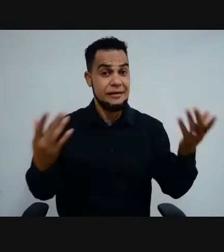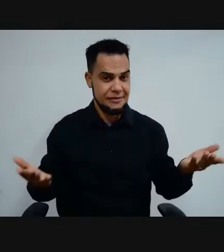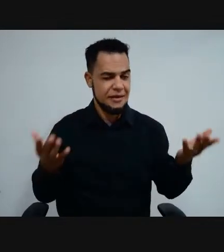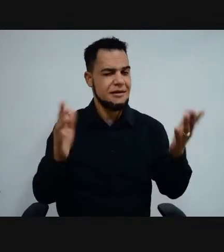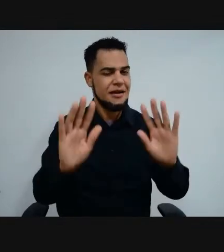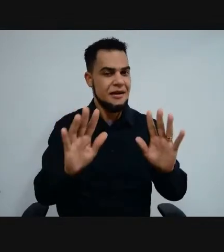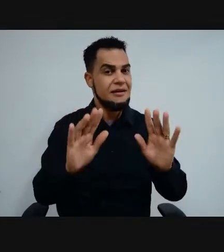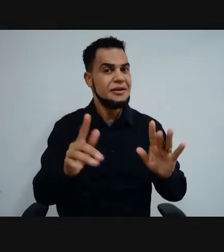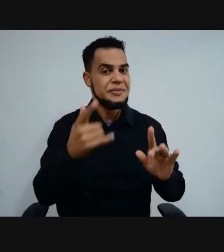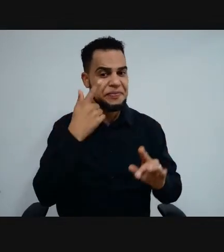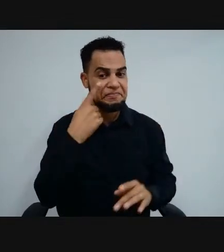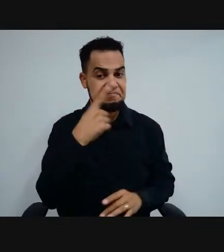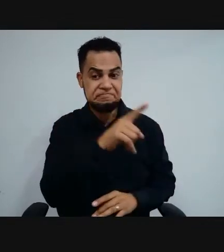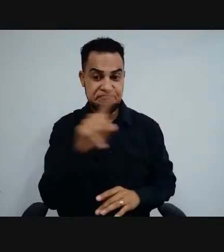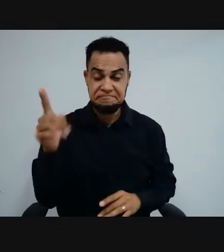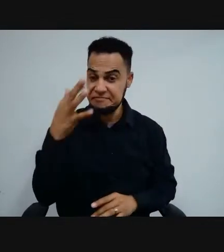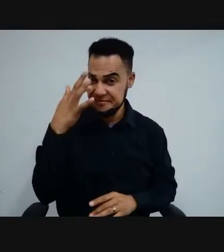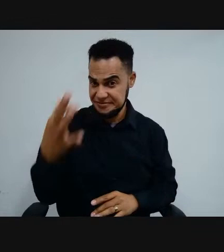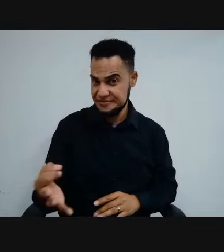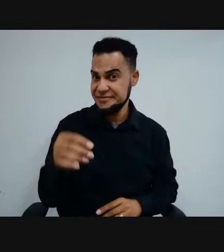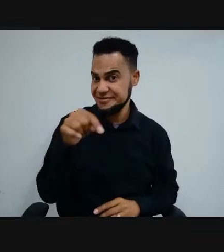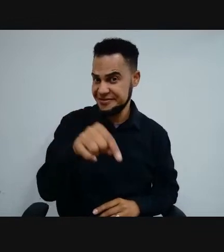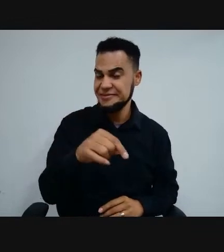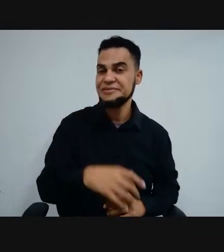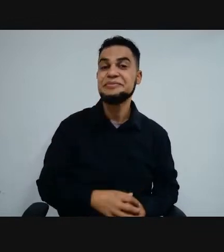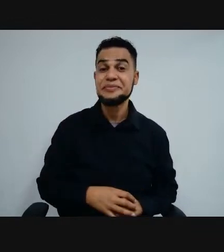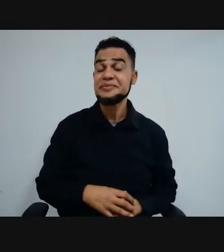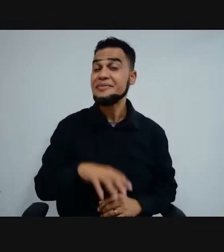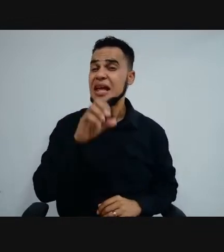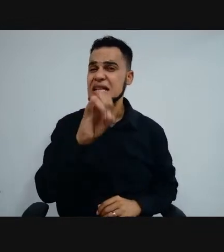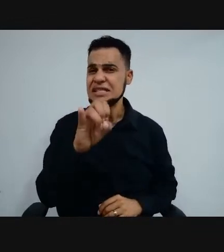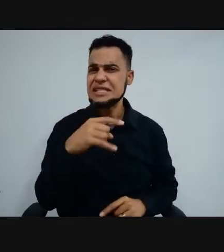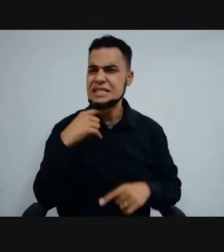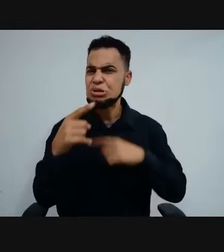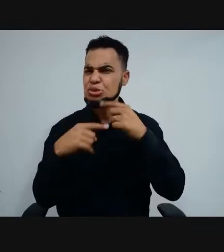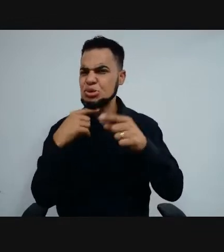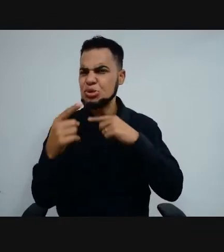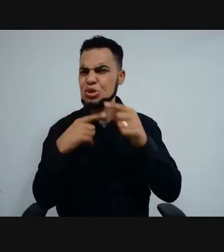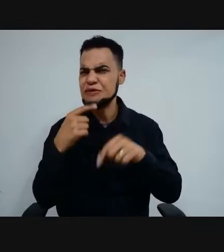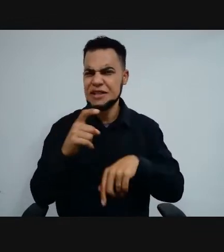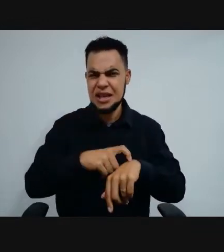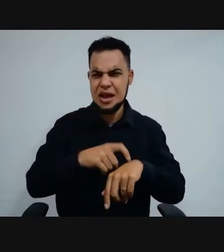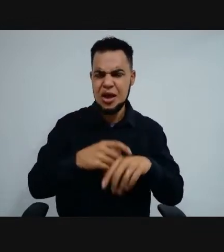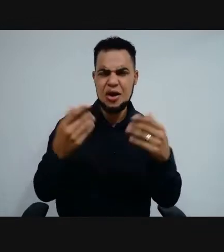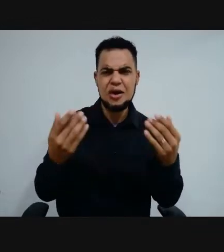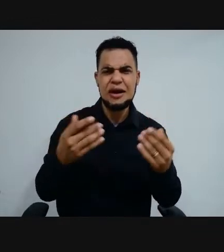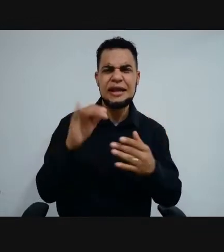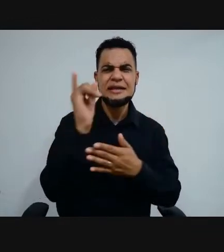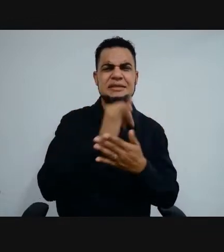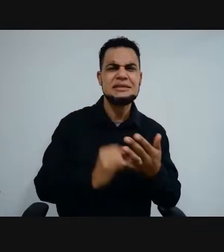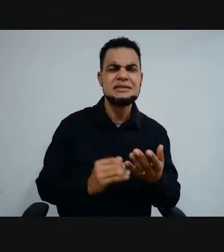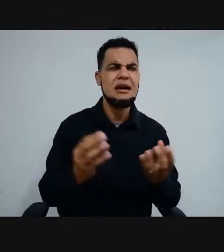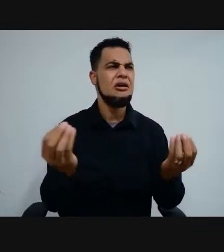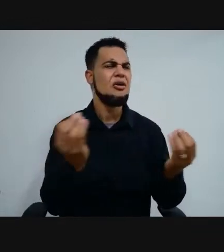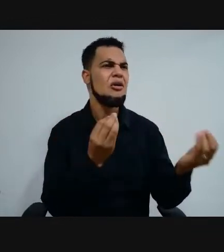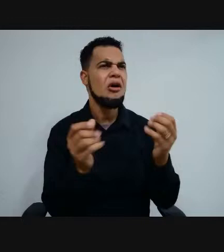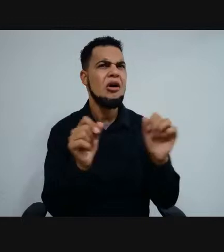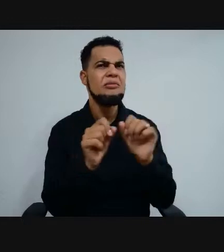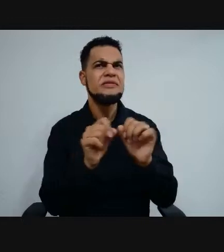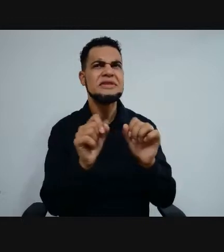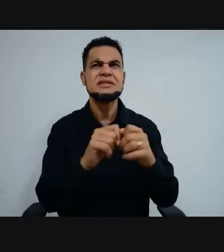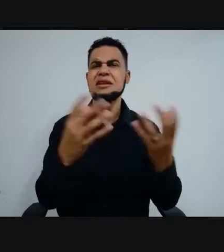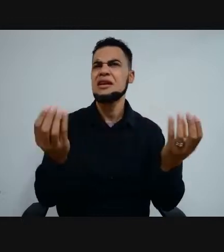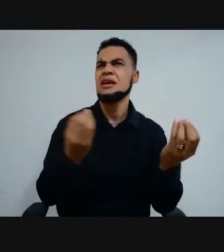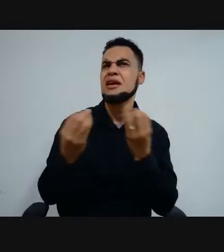atentos a isso. Se você tiver dúvidas na hora de fazer a inscrição, em relação a como fazer a inscrição, como